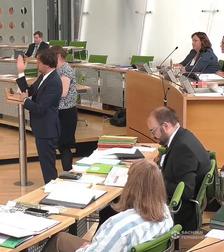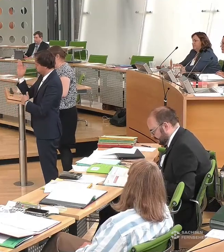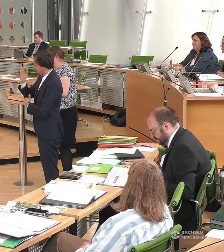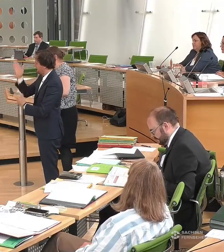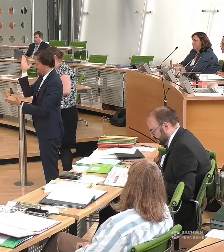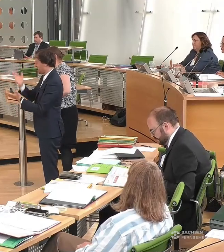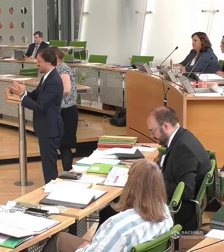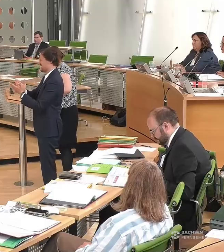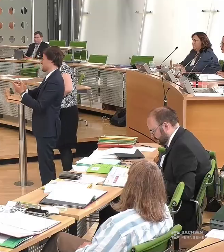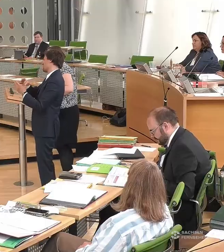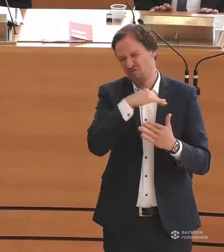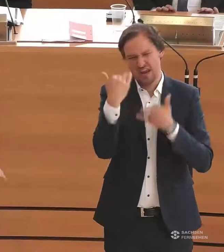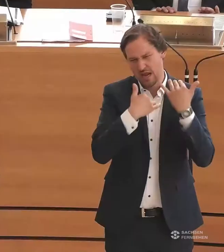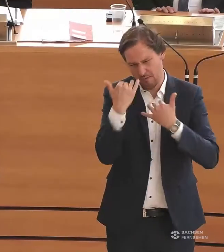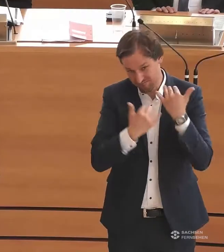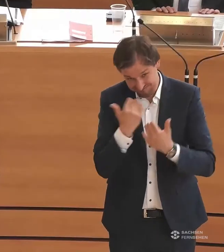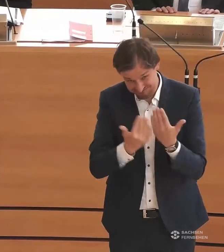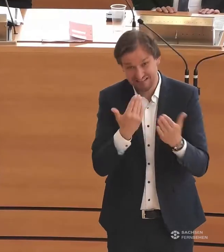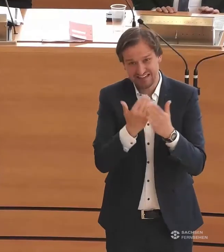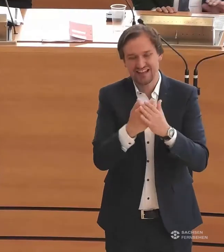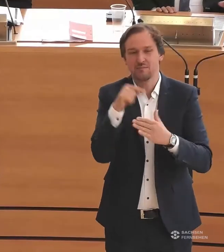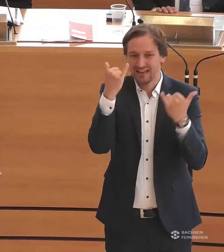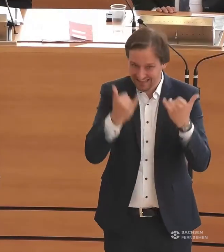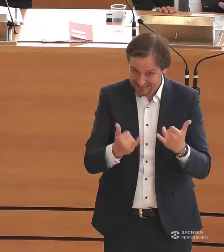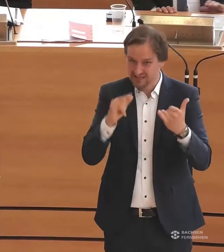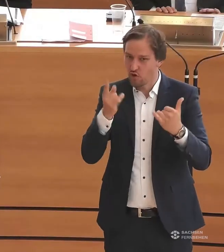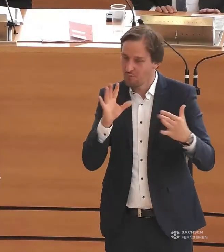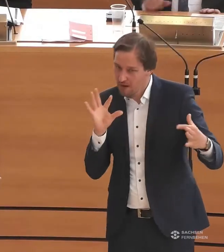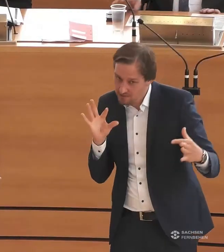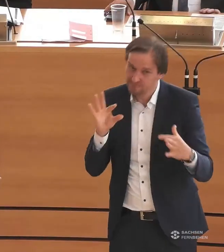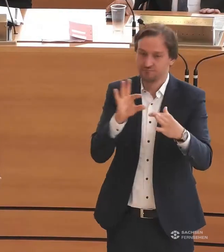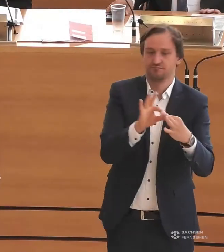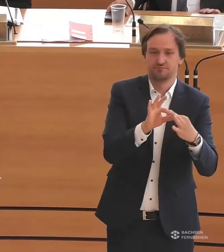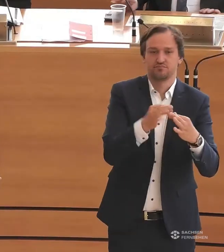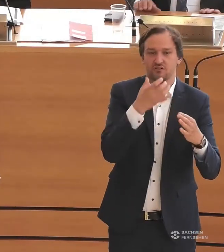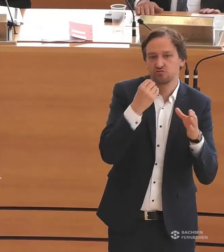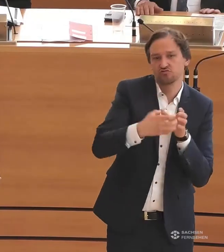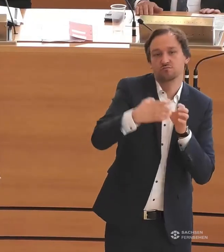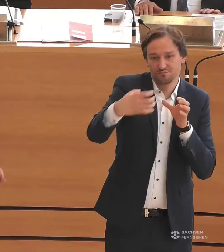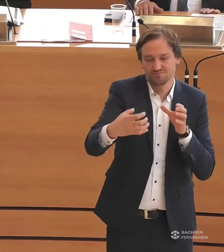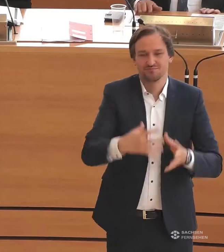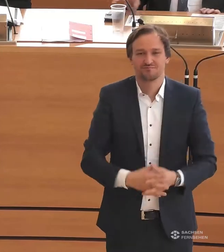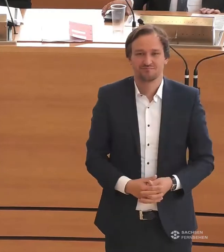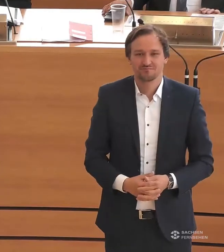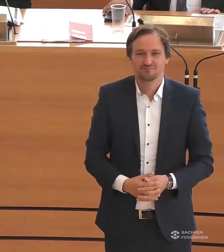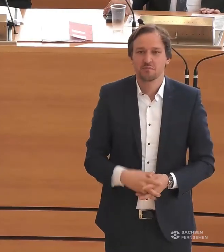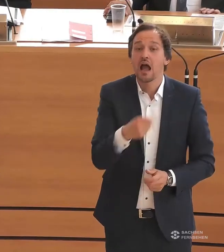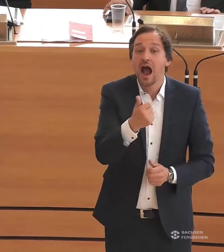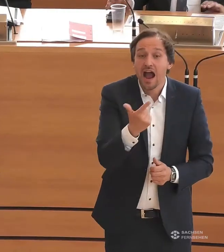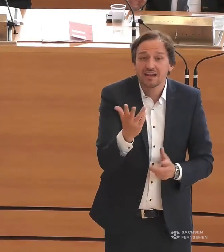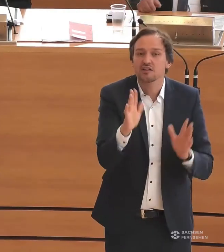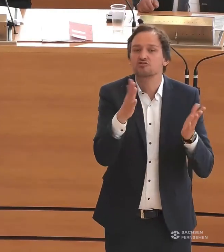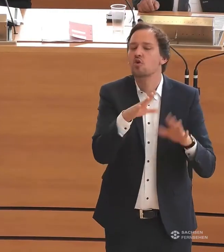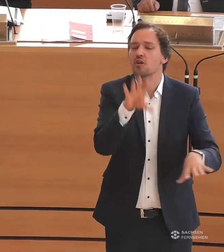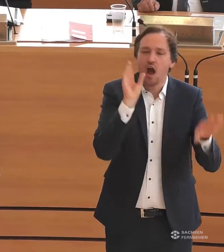geworden, weil es doch zu viel zu sagen gab, sodass ich den Punkt jetzt gerne noch ein bisschen fortführen möchte. Einiges haben wir eben jetzt